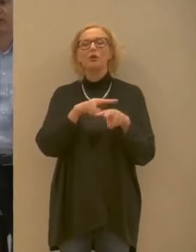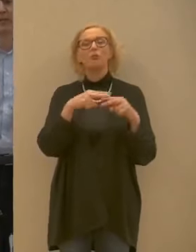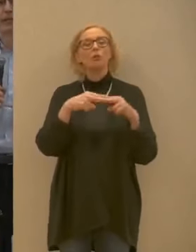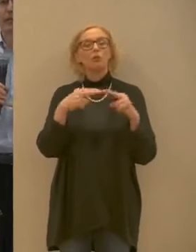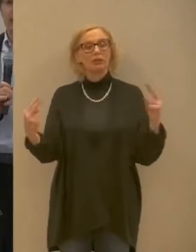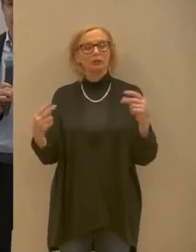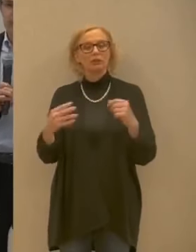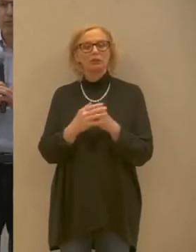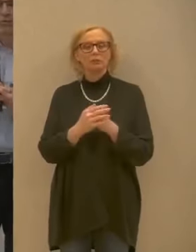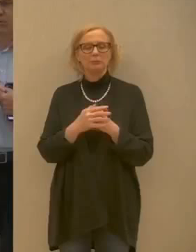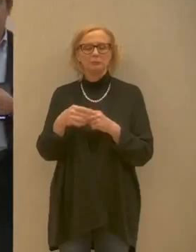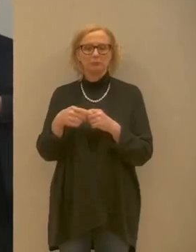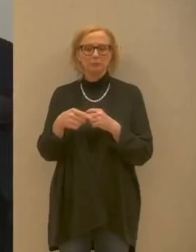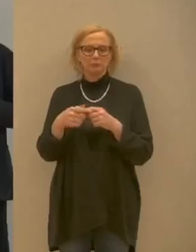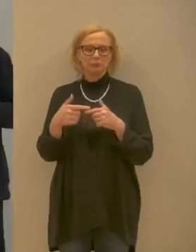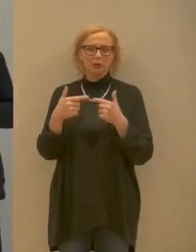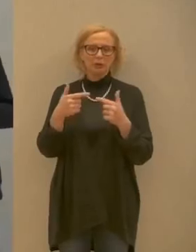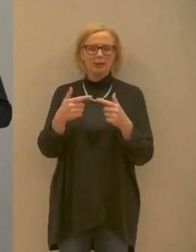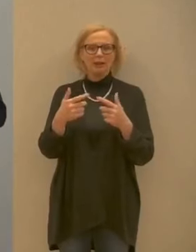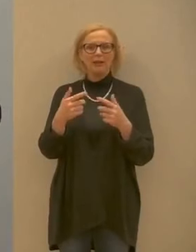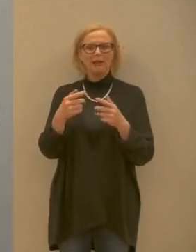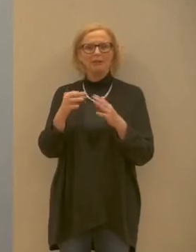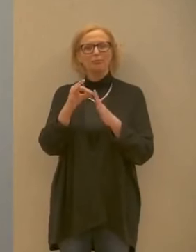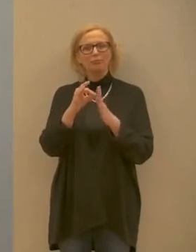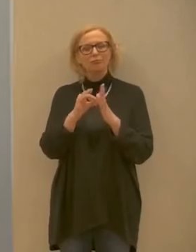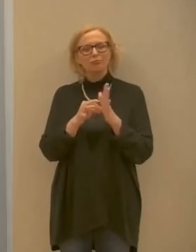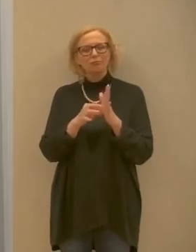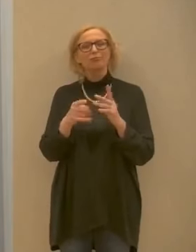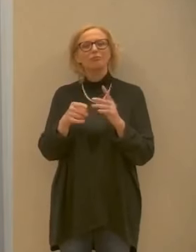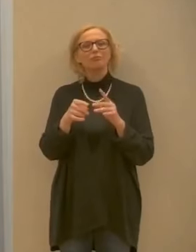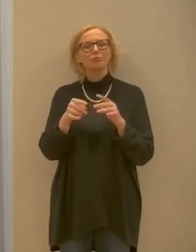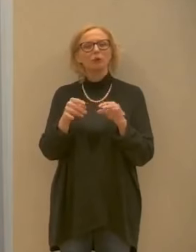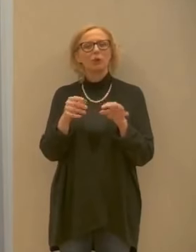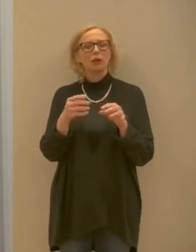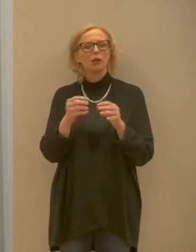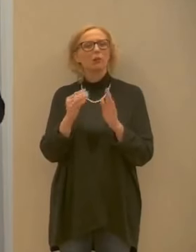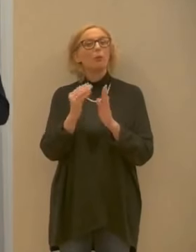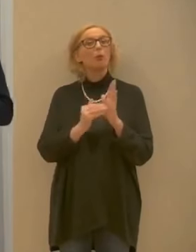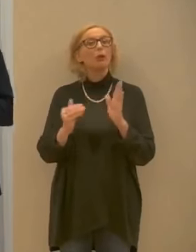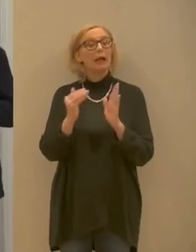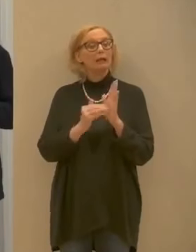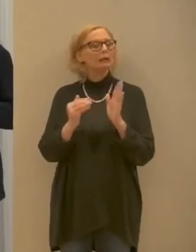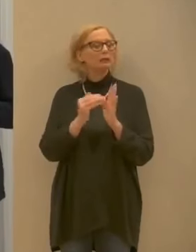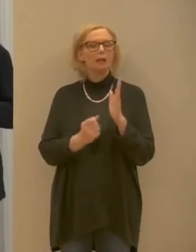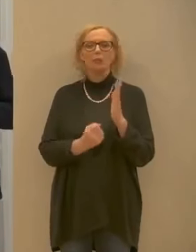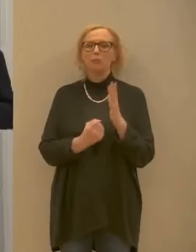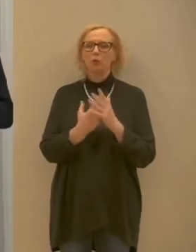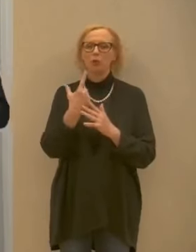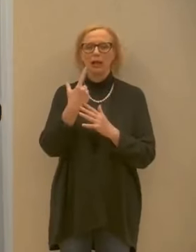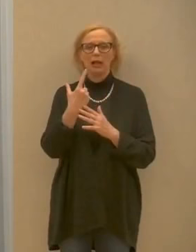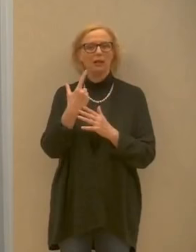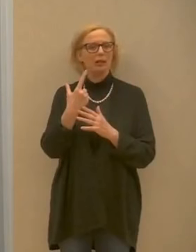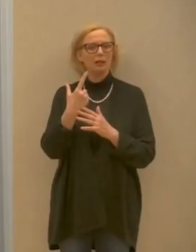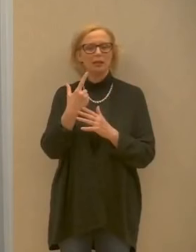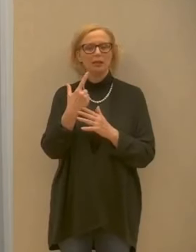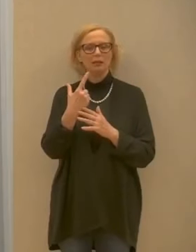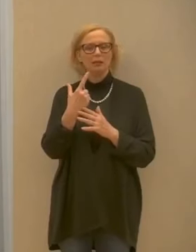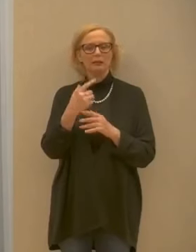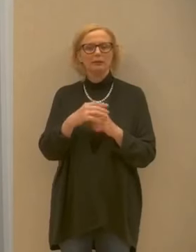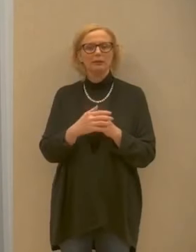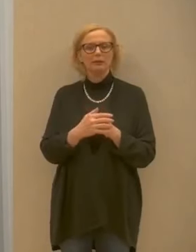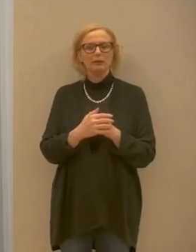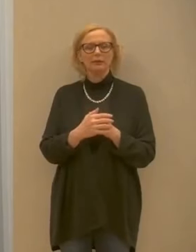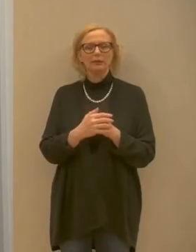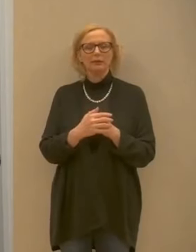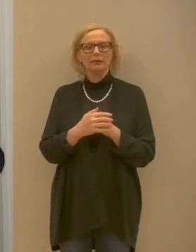alcune misure di prudenza che sono davvero necessarie, sono indispensabili per cercare di frenare l